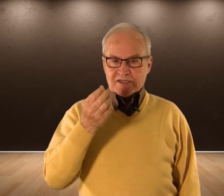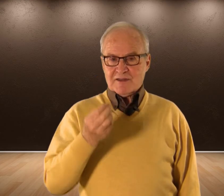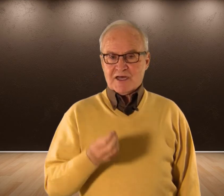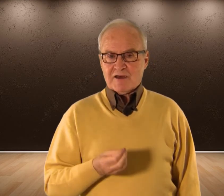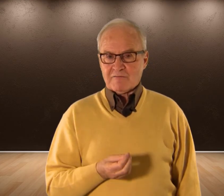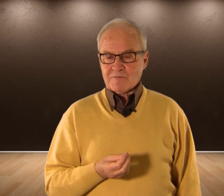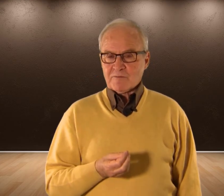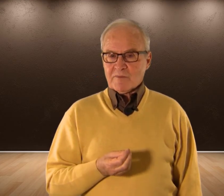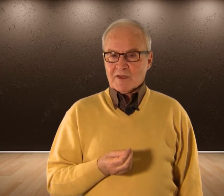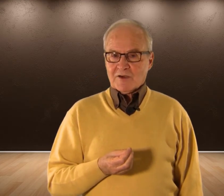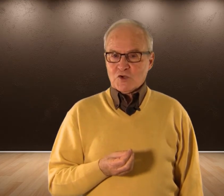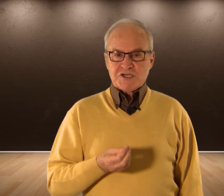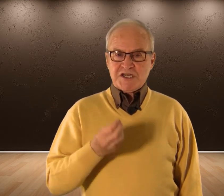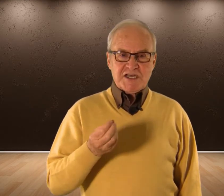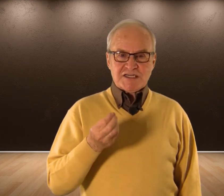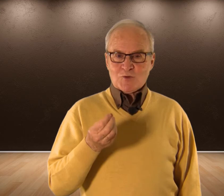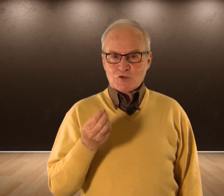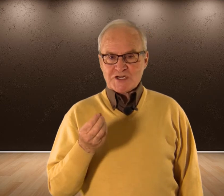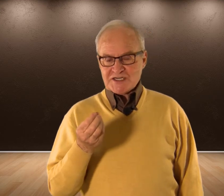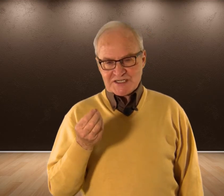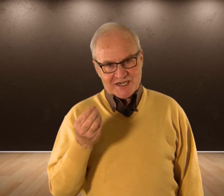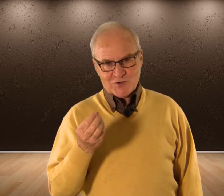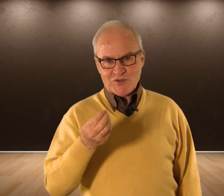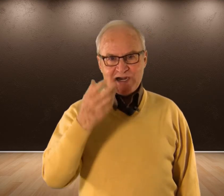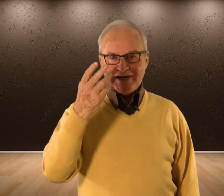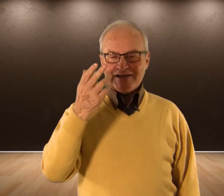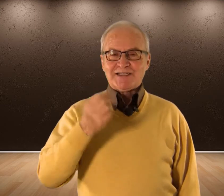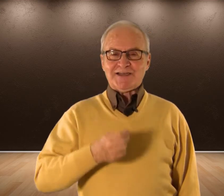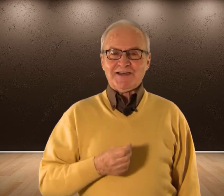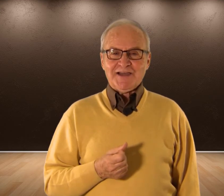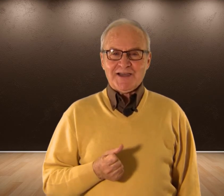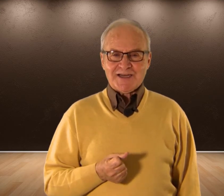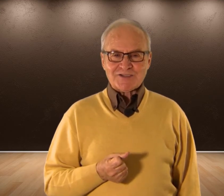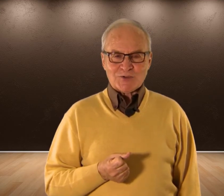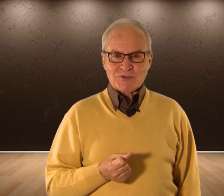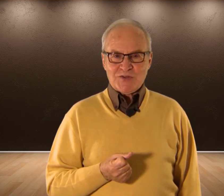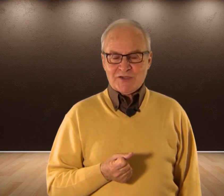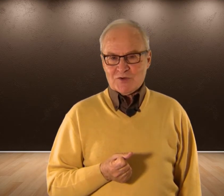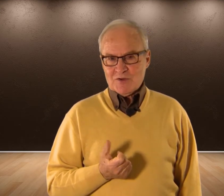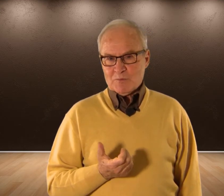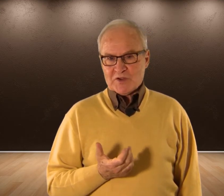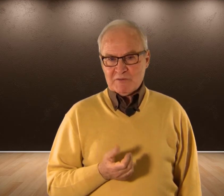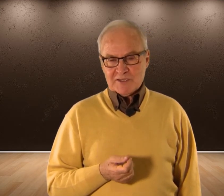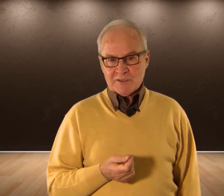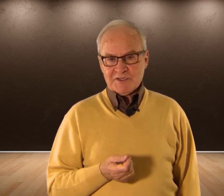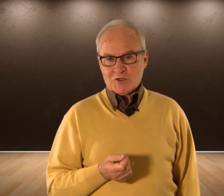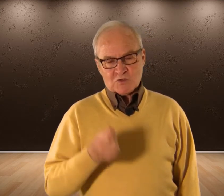Quizá No sé si ellas Incluso Se reconocerán En este En esto que estoy diciendo Porque evidentemente Como